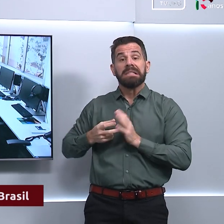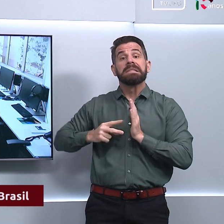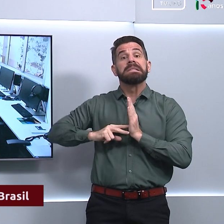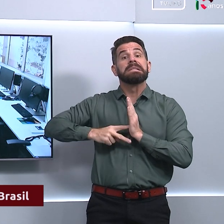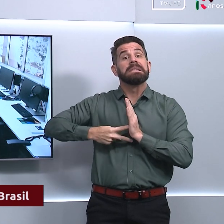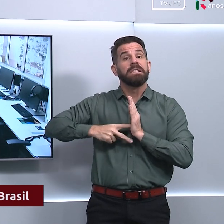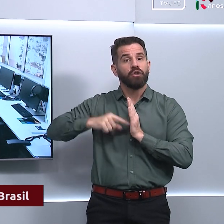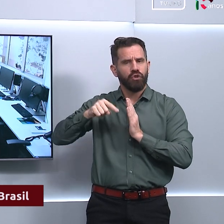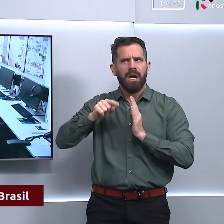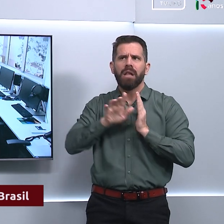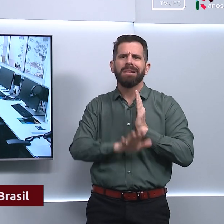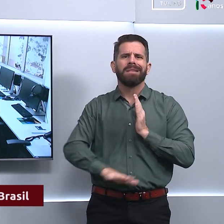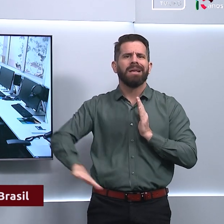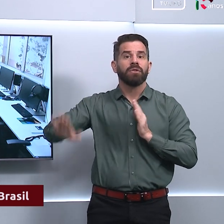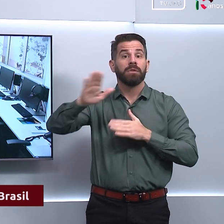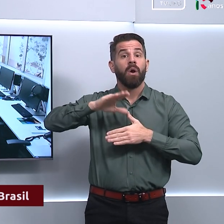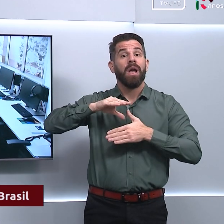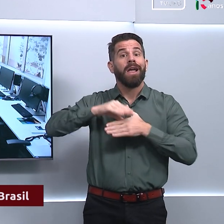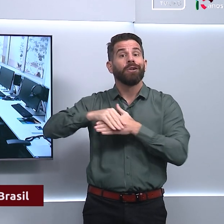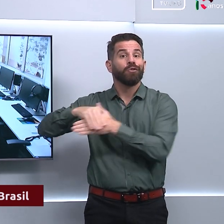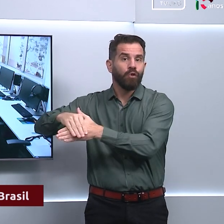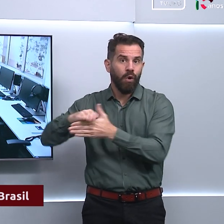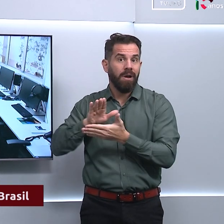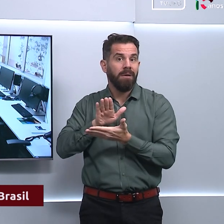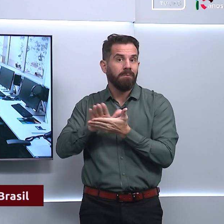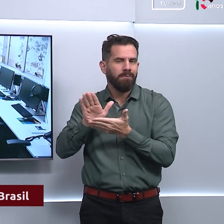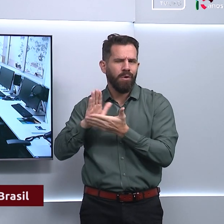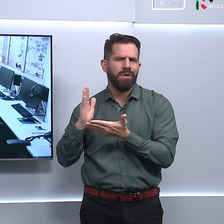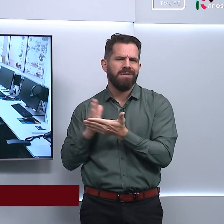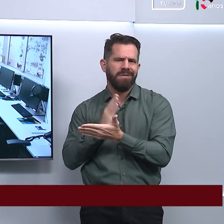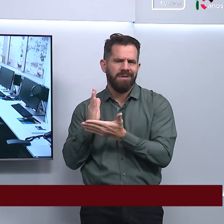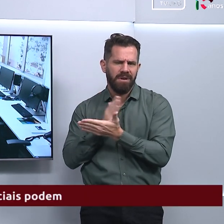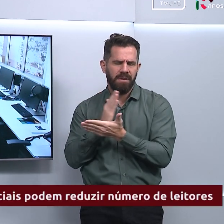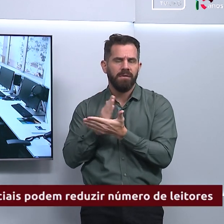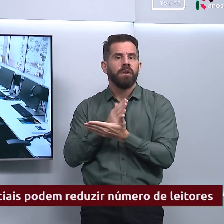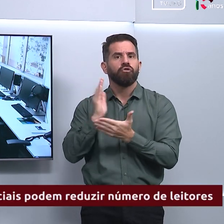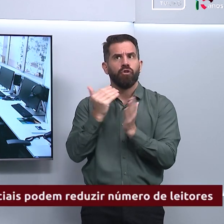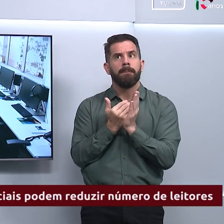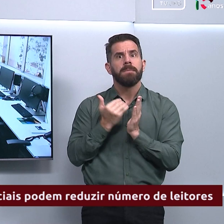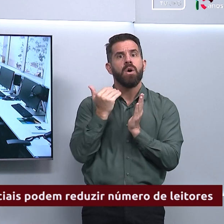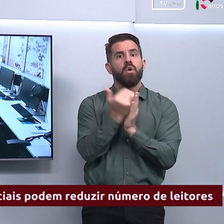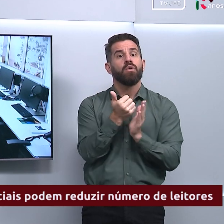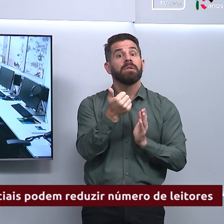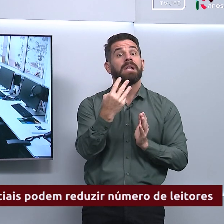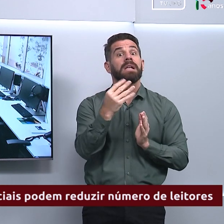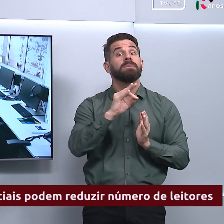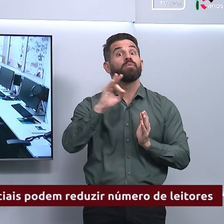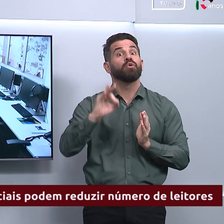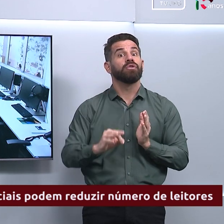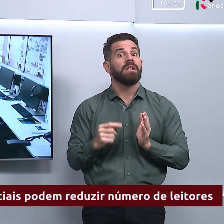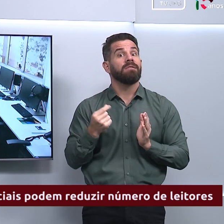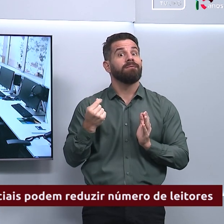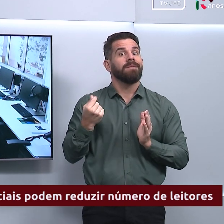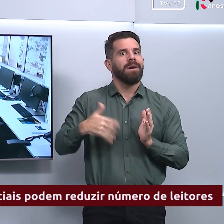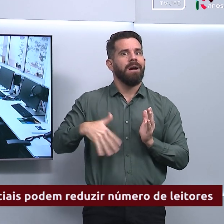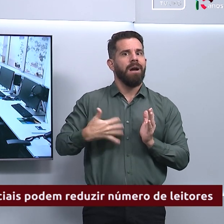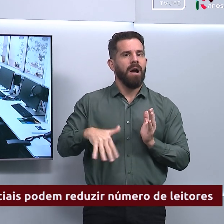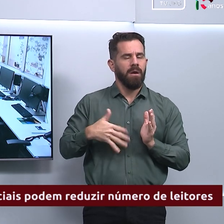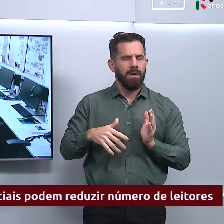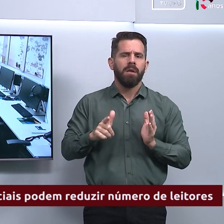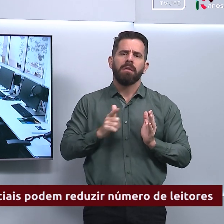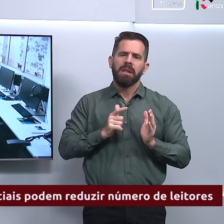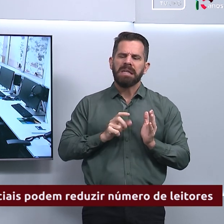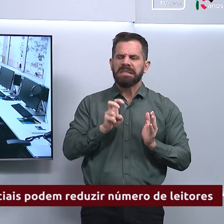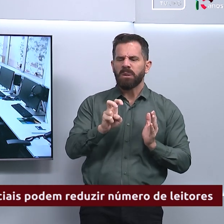Editores de Livros, o preço médio do livro subiu quase 13% e atingiu o valor médio de R$